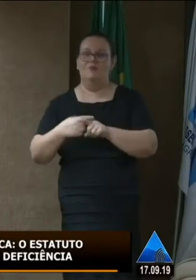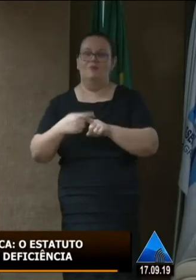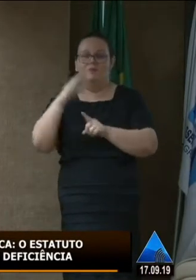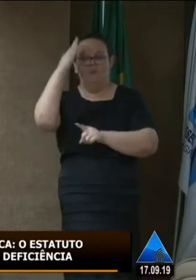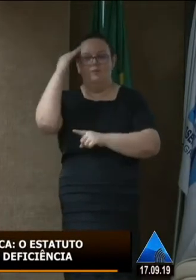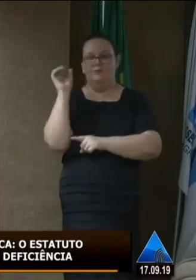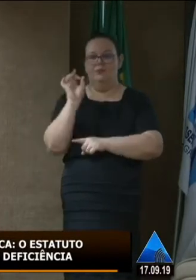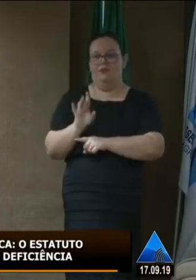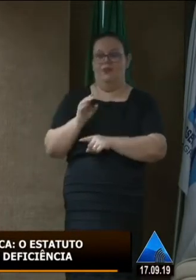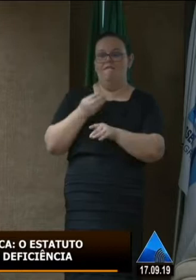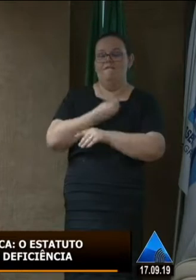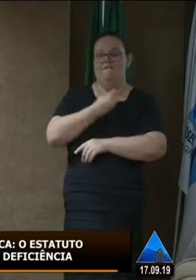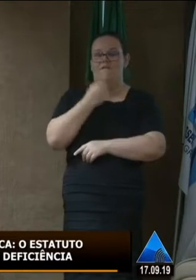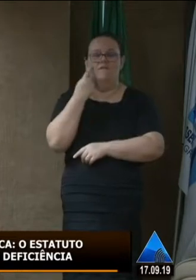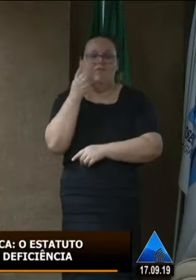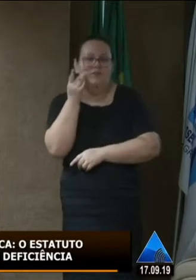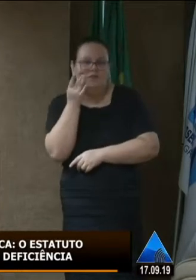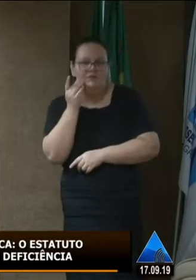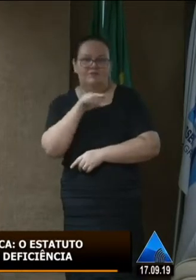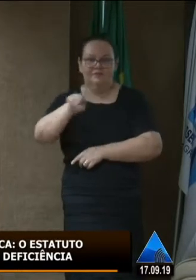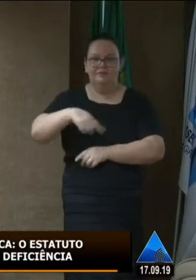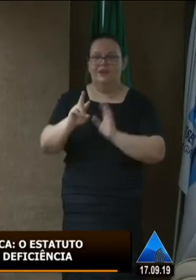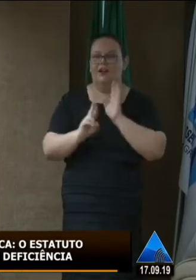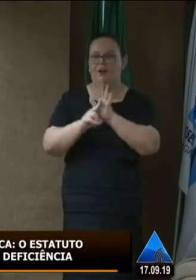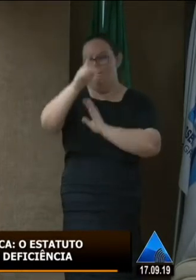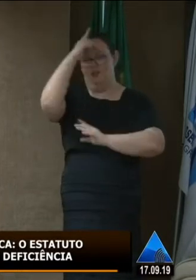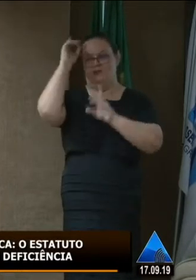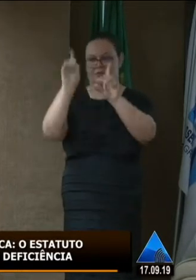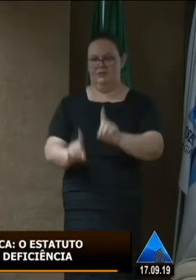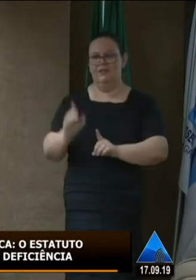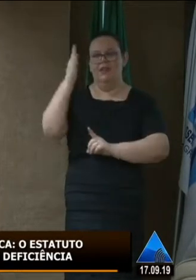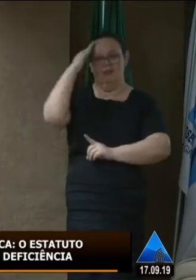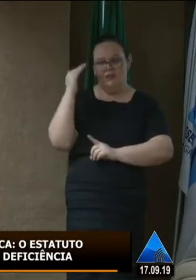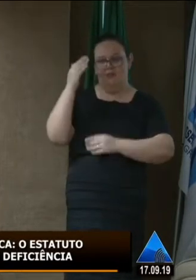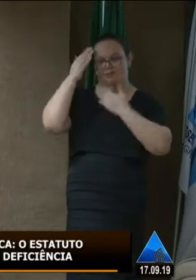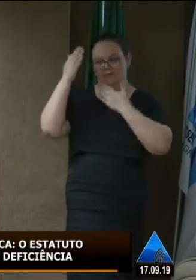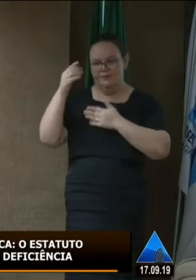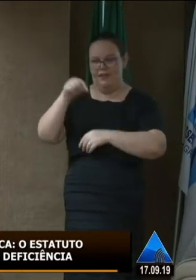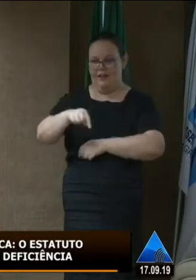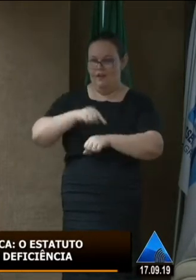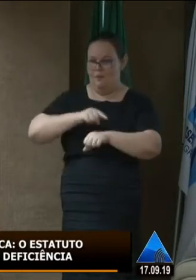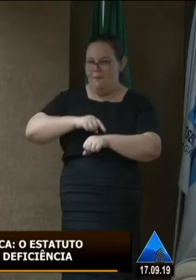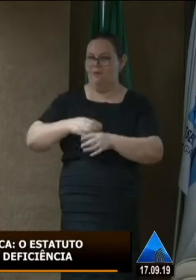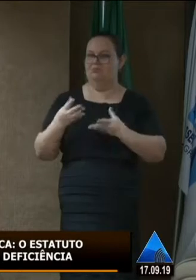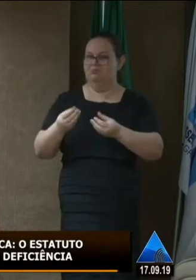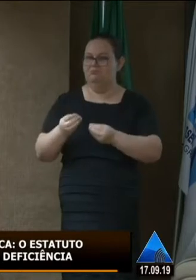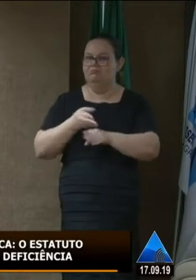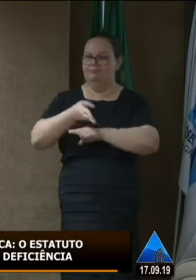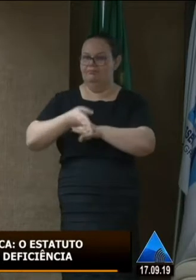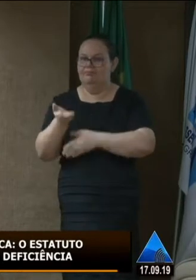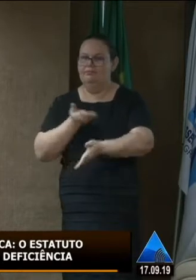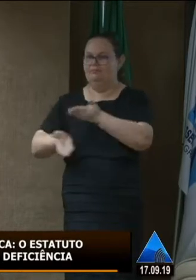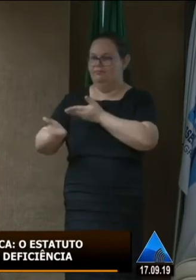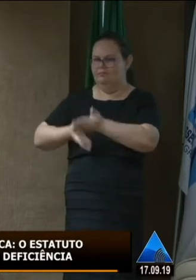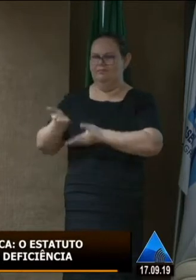instituições aqui também representando as pessoas com deficiência sabem disso e a gente agradece muito esse momento de ter a oportunidade de